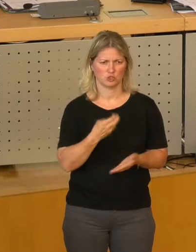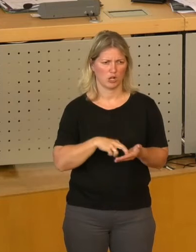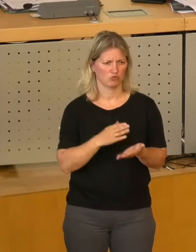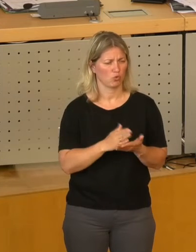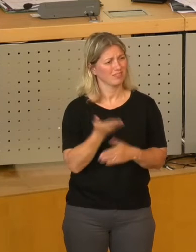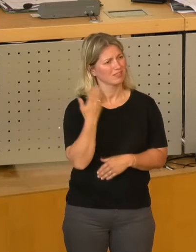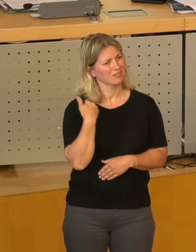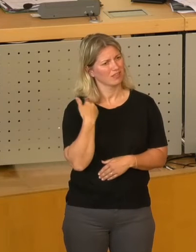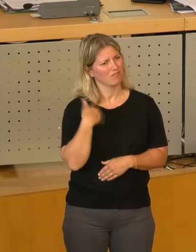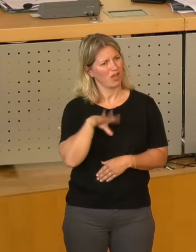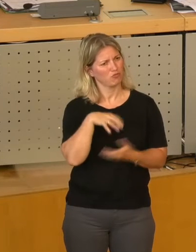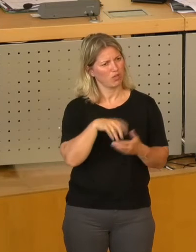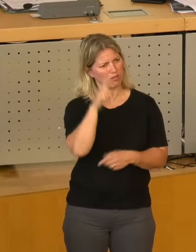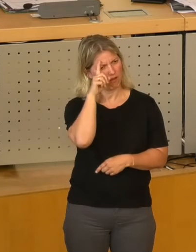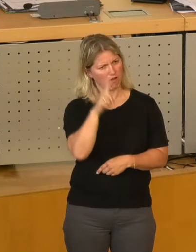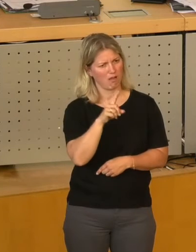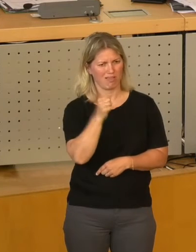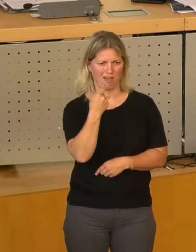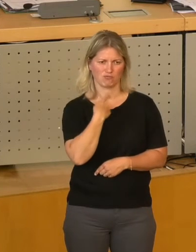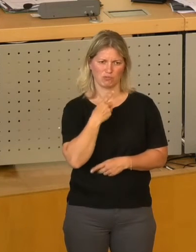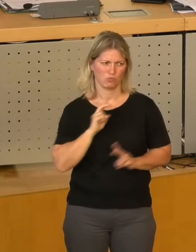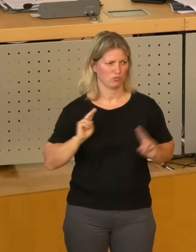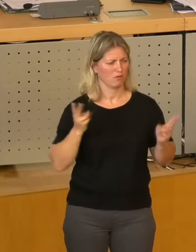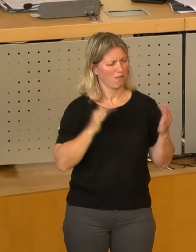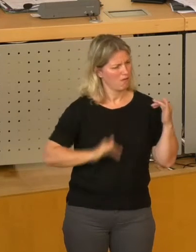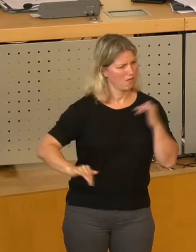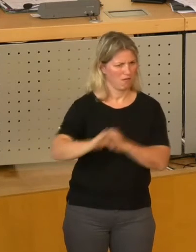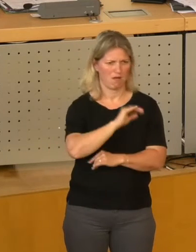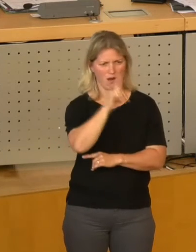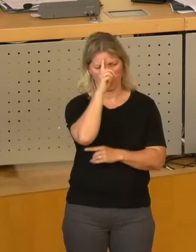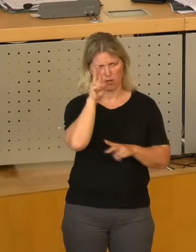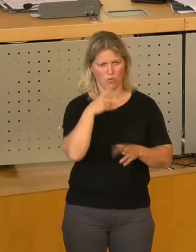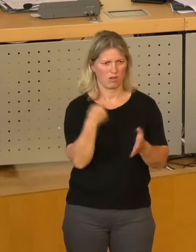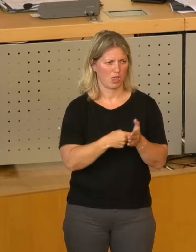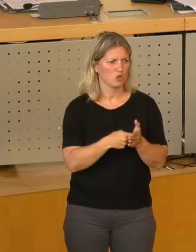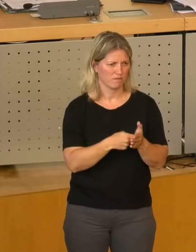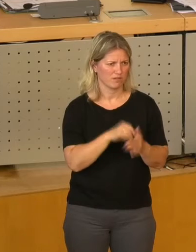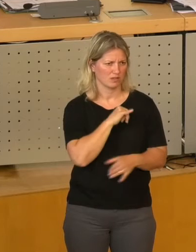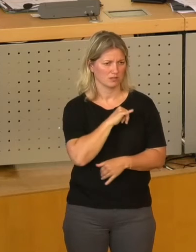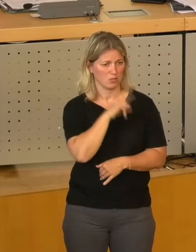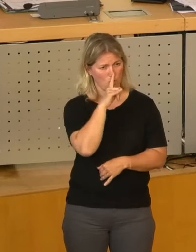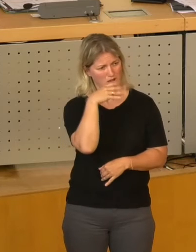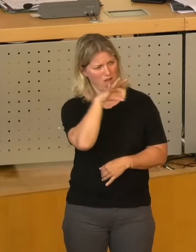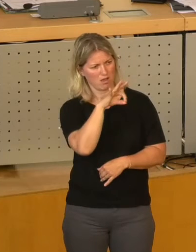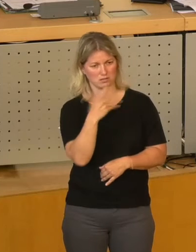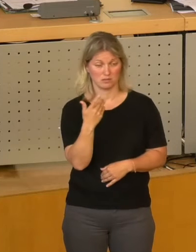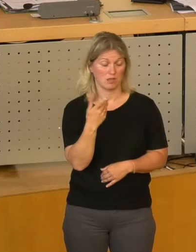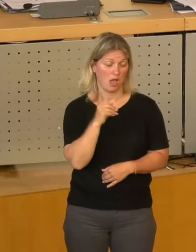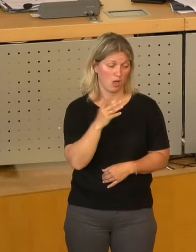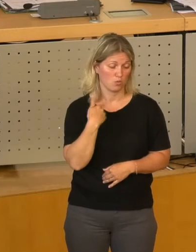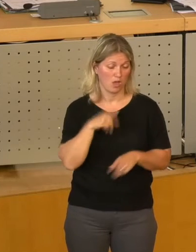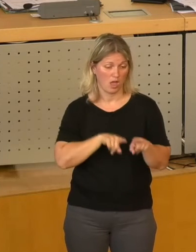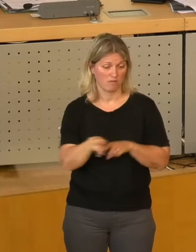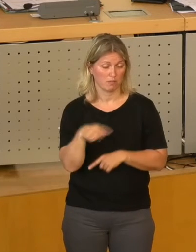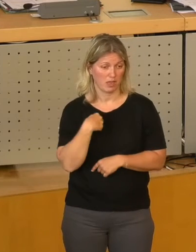einstimmiges Votum in diesem Stadtrat geben, sind für den Rückkauf. Nicht eine einzelne, sondern alle, sogar wir als FDP sind